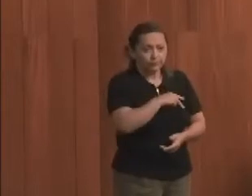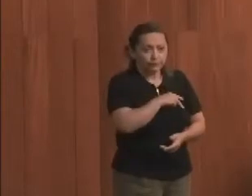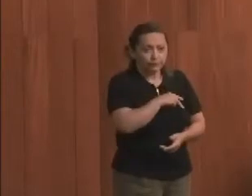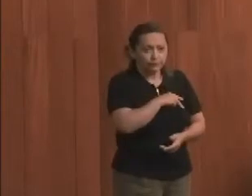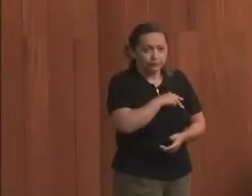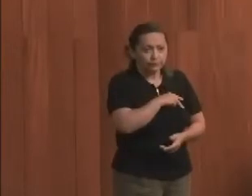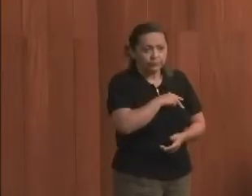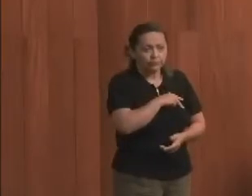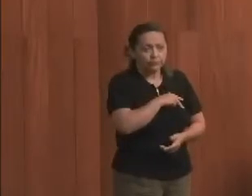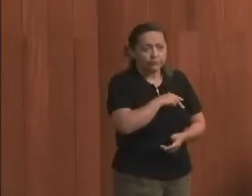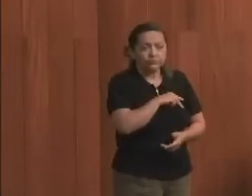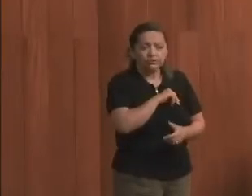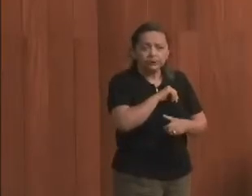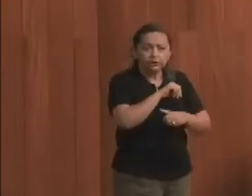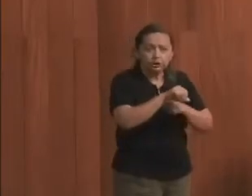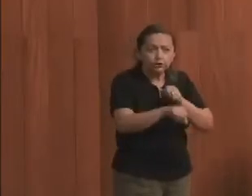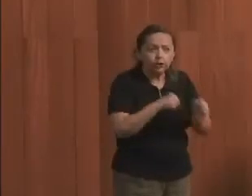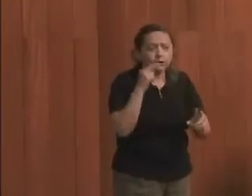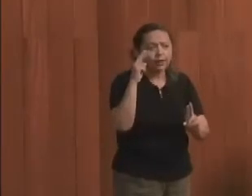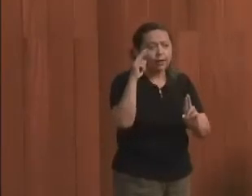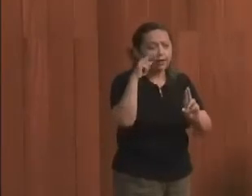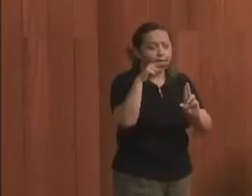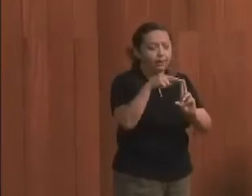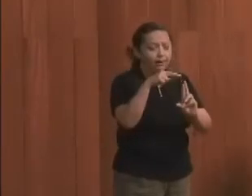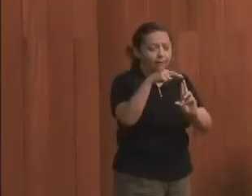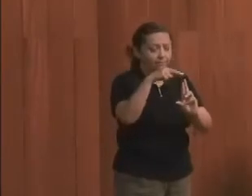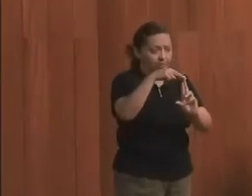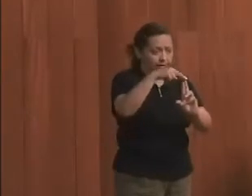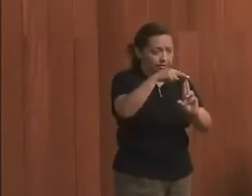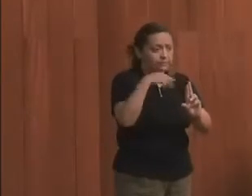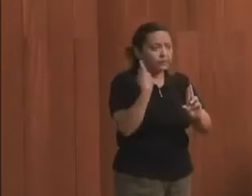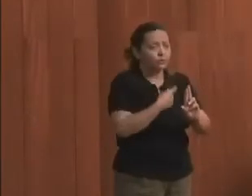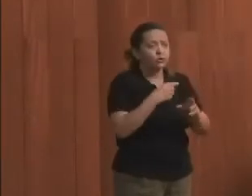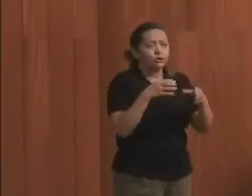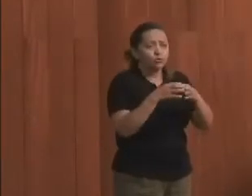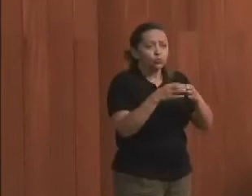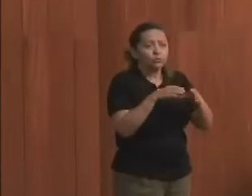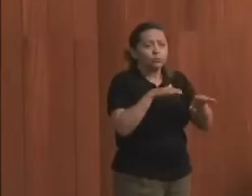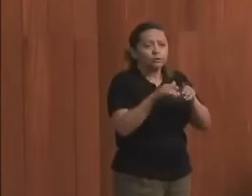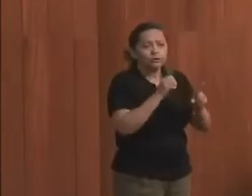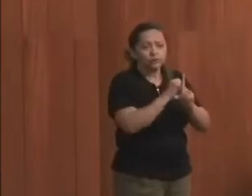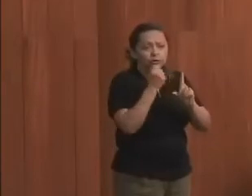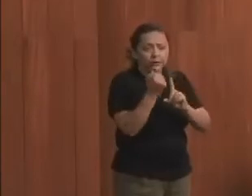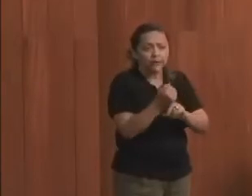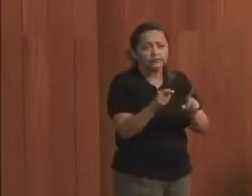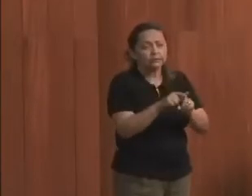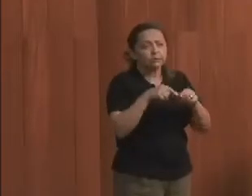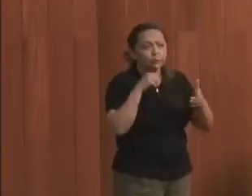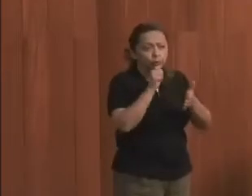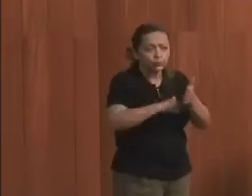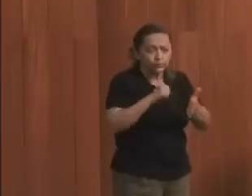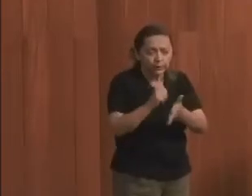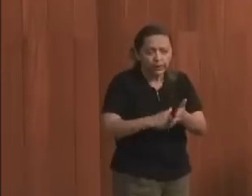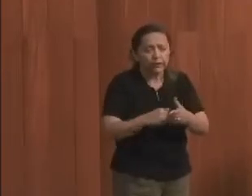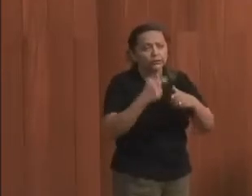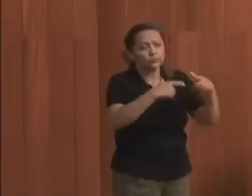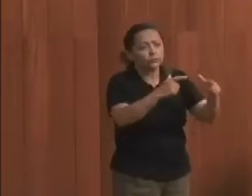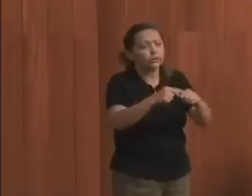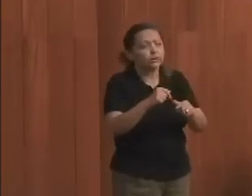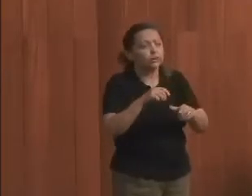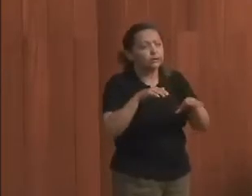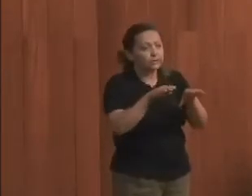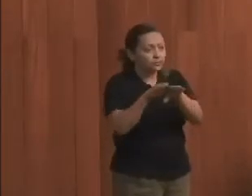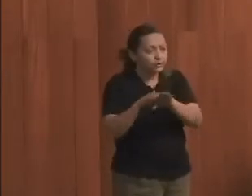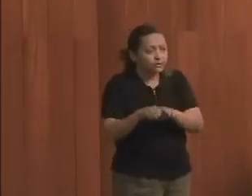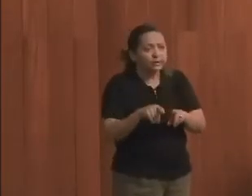se torna uma referência para nós dos movimentos sociais, nós que estamos no campo democrático, nós que estamos no campo progressista,